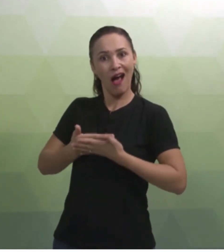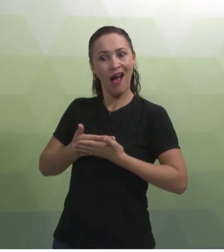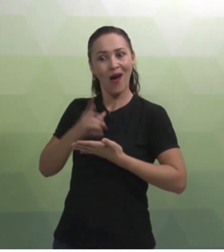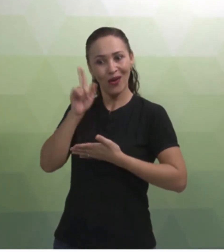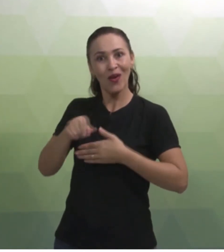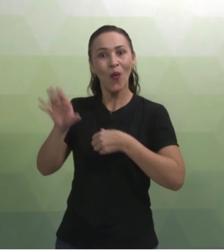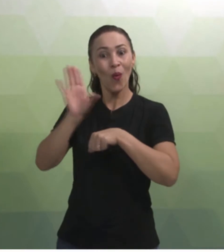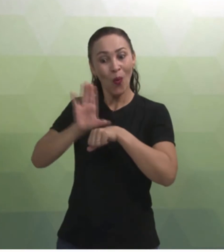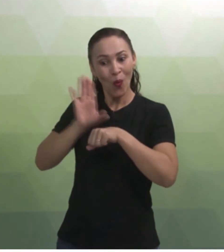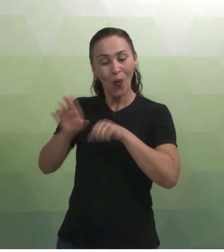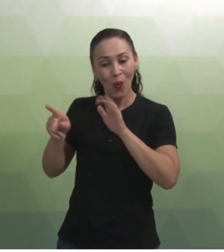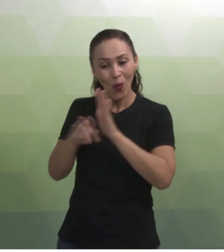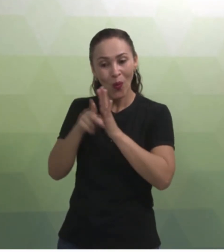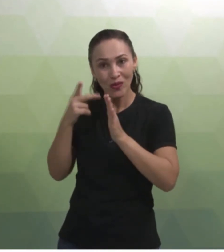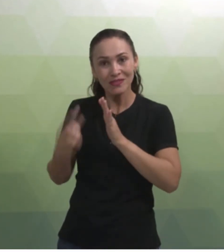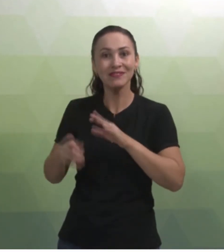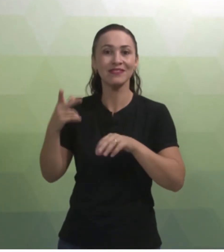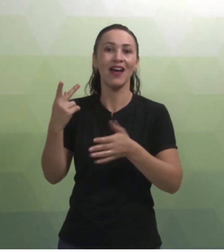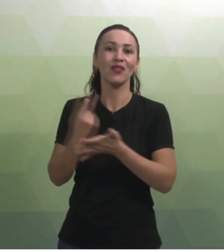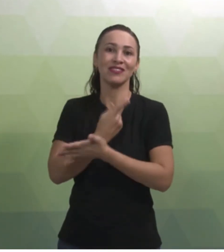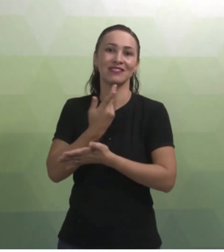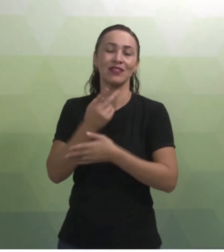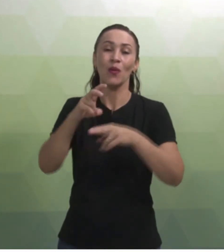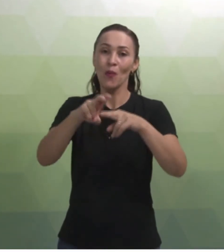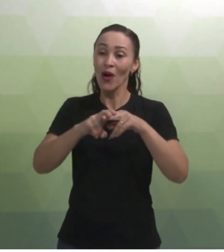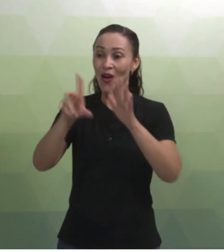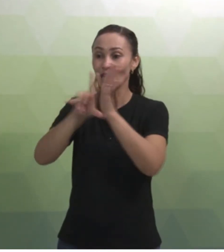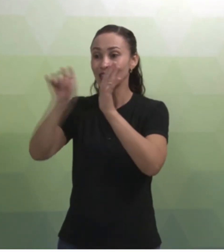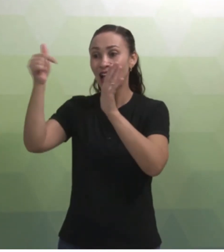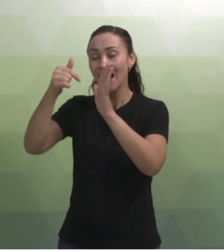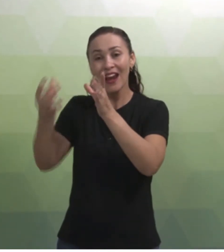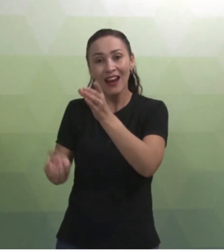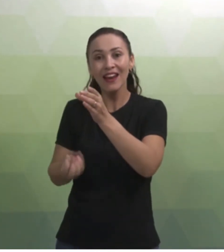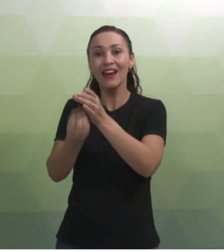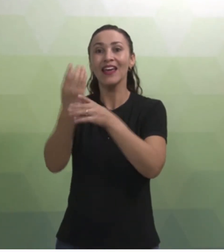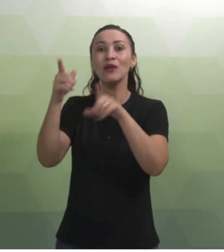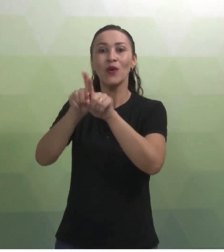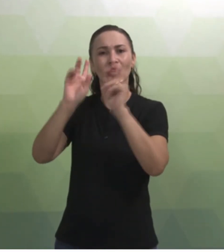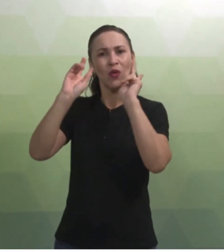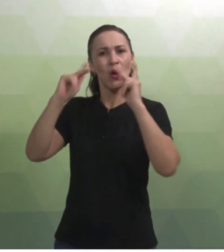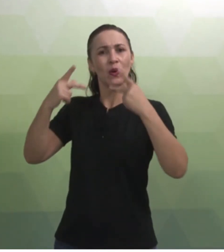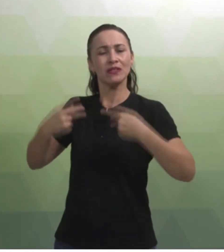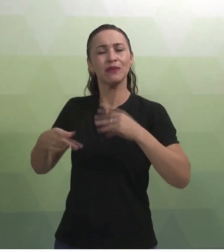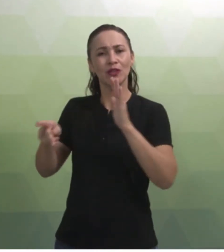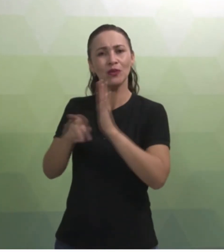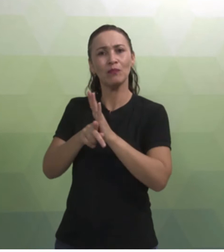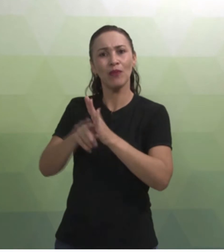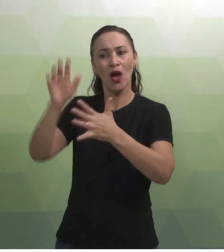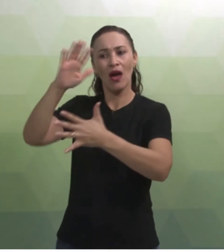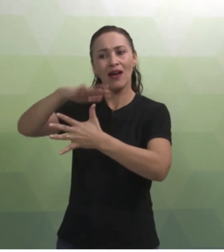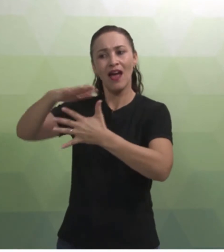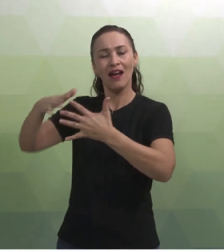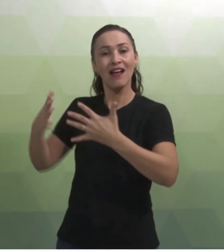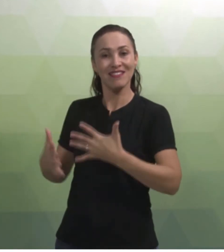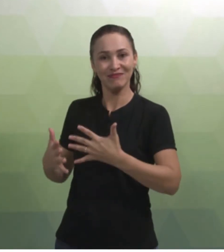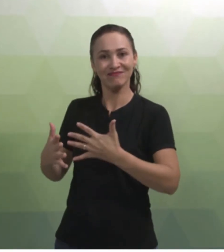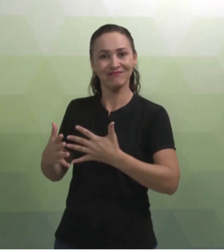aqui. É por meio dessa legalização, desse reconhecimento da língua brasileira de sinais, é que nós estamos tendo esse